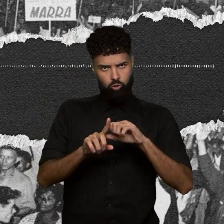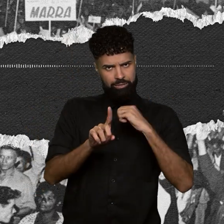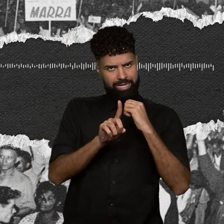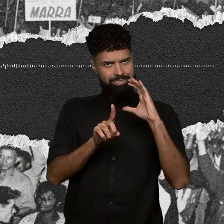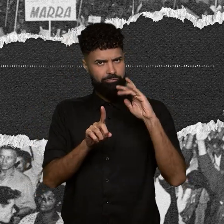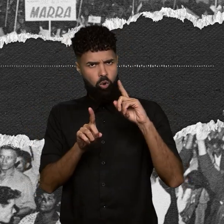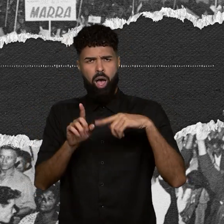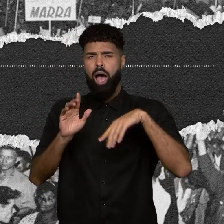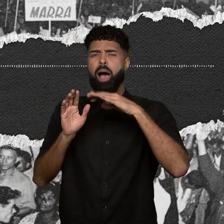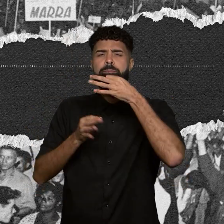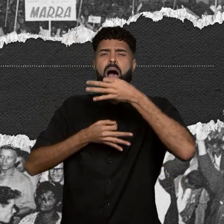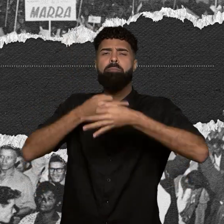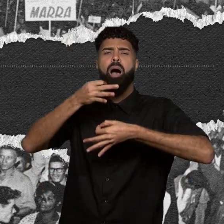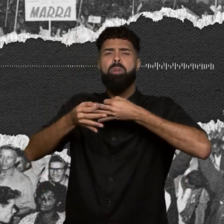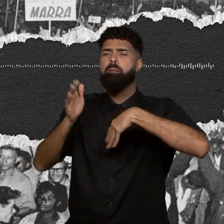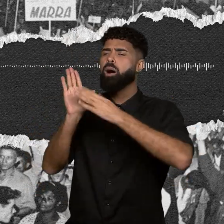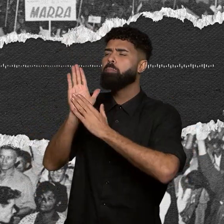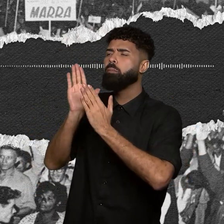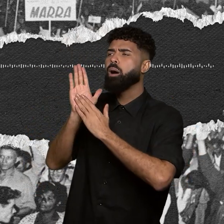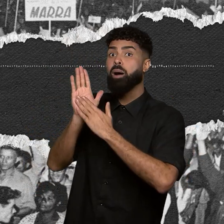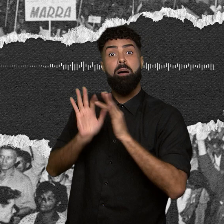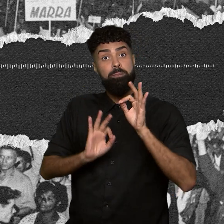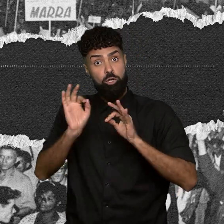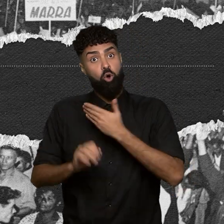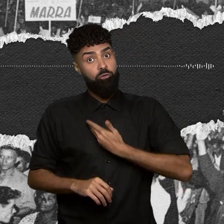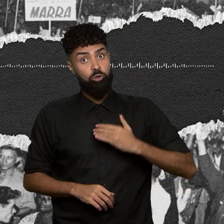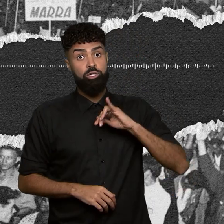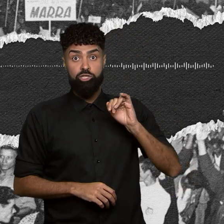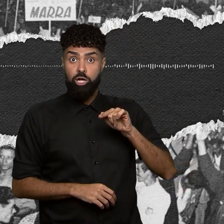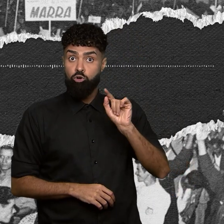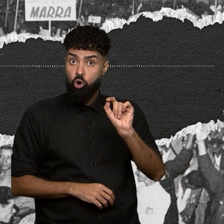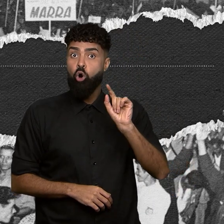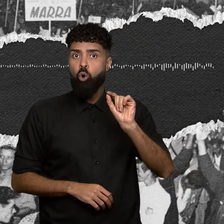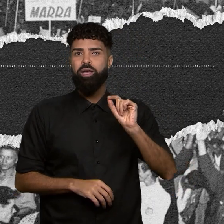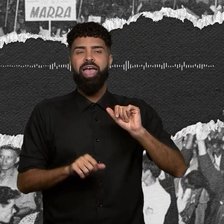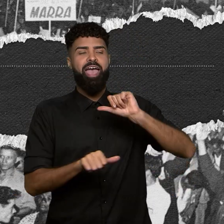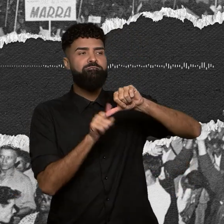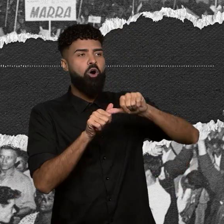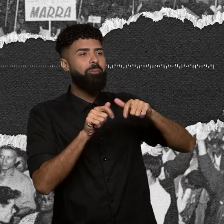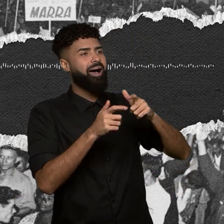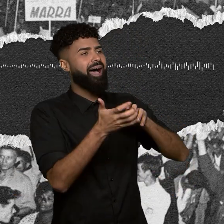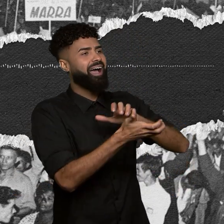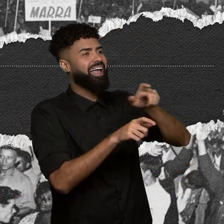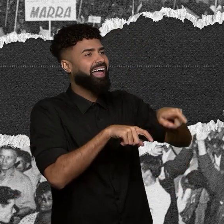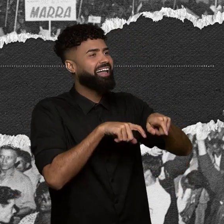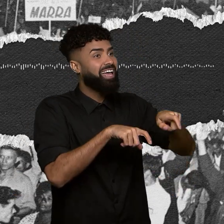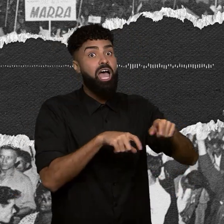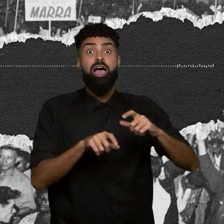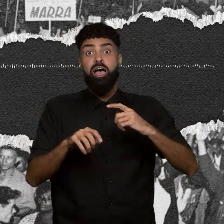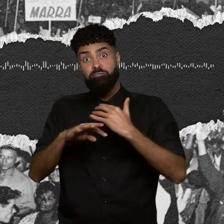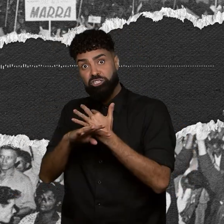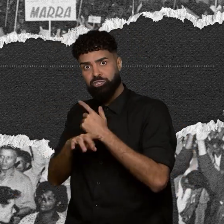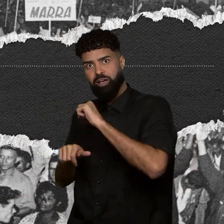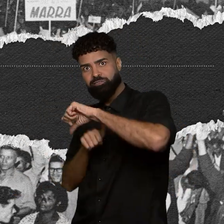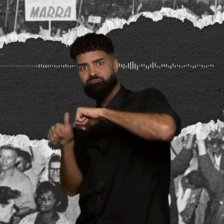nos planos do governo Jango, como uma versão urbana da reforma agrária. Como as cidades cresciam muito horizontalmente, a